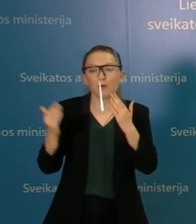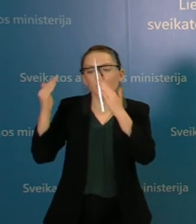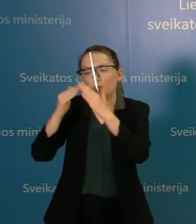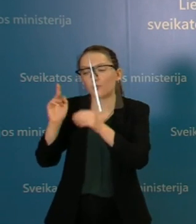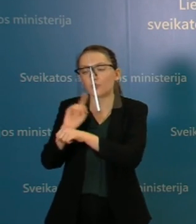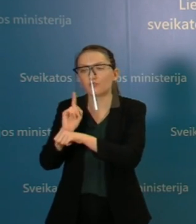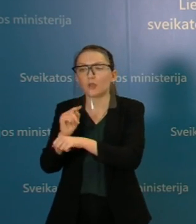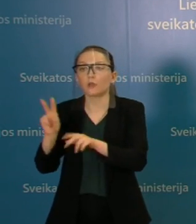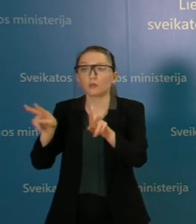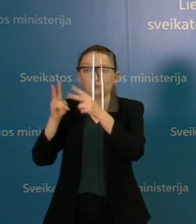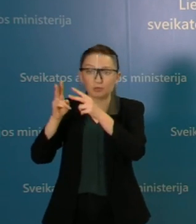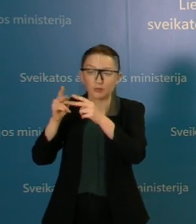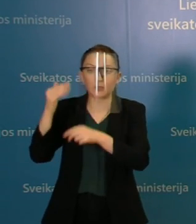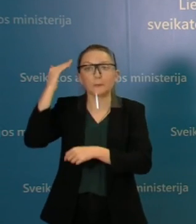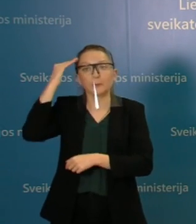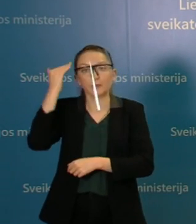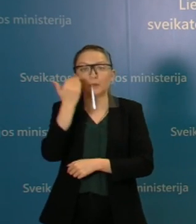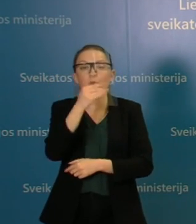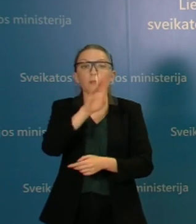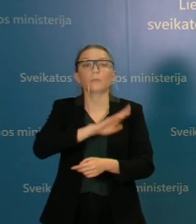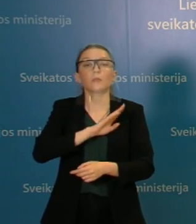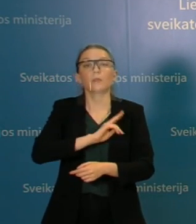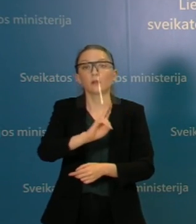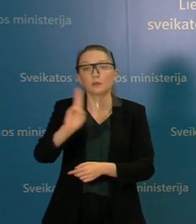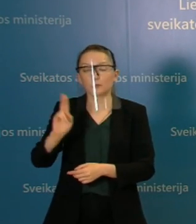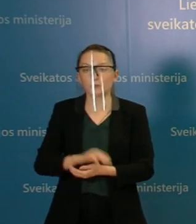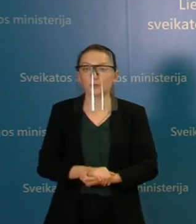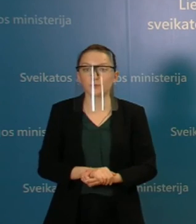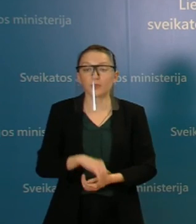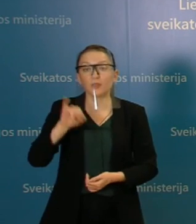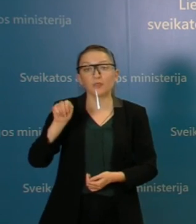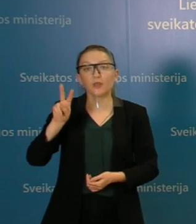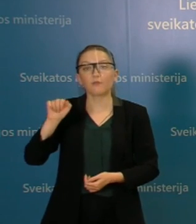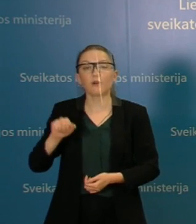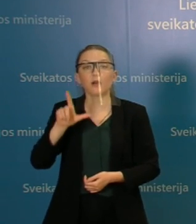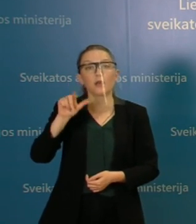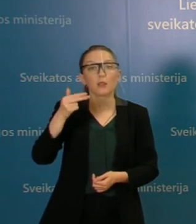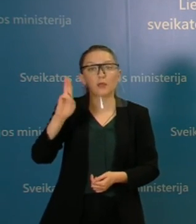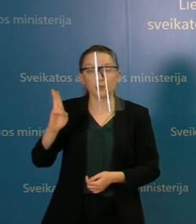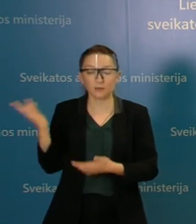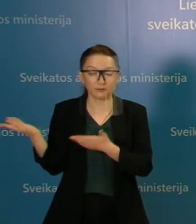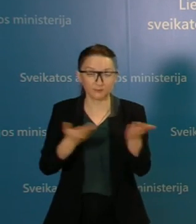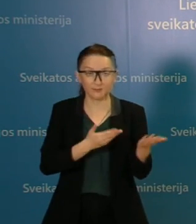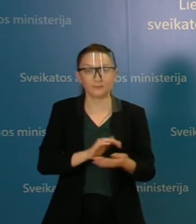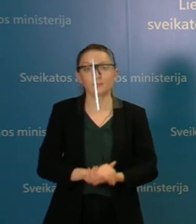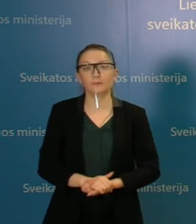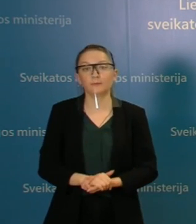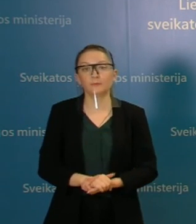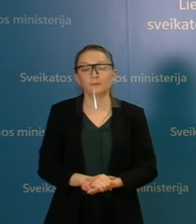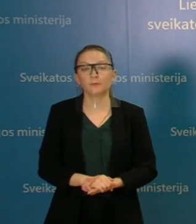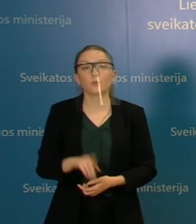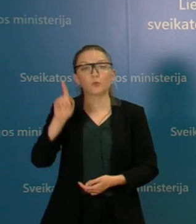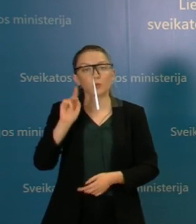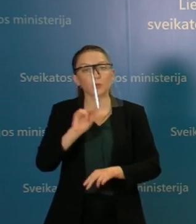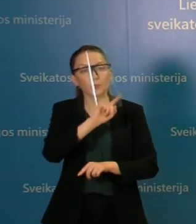prisiminti mirusius asmenis. Jeva Matijūnai, teišia lanką, matau, nori paklausti, prašau, Jeva. Taip, aš